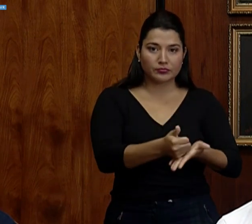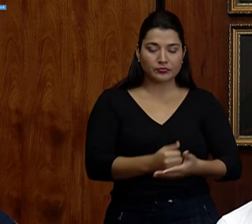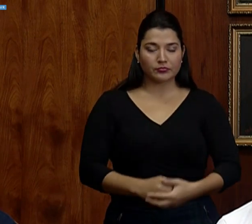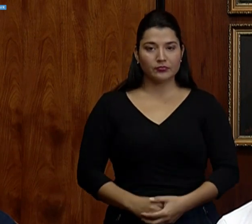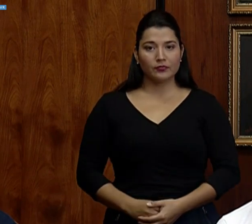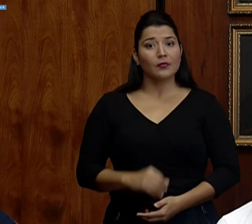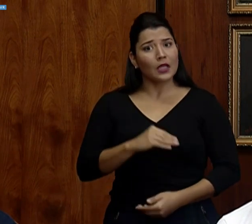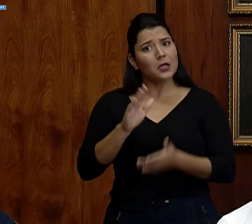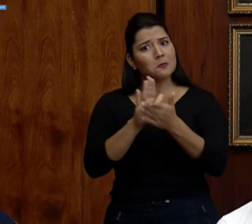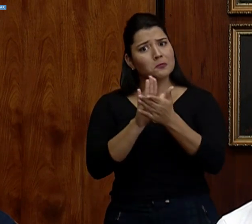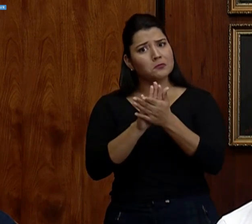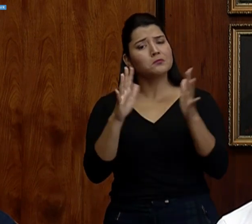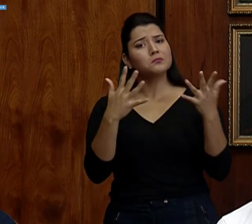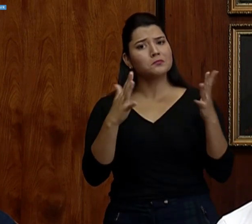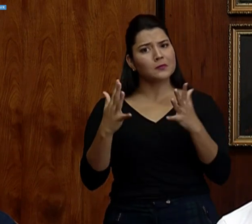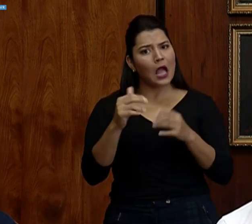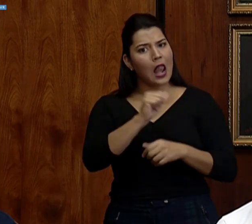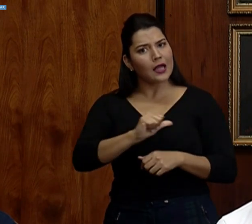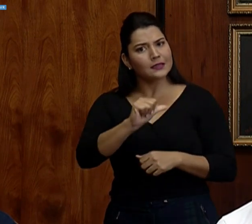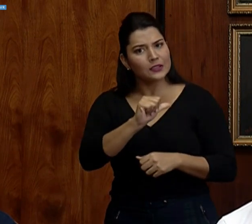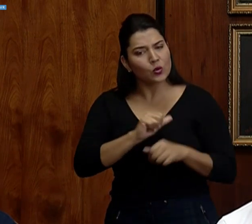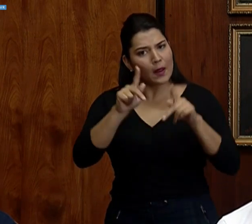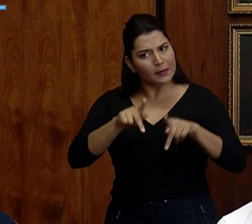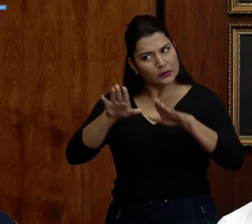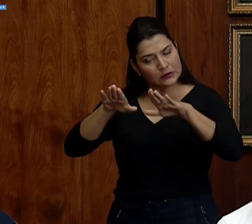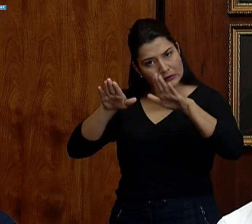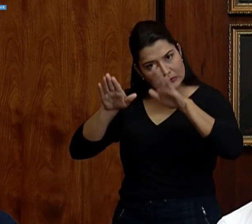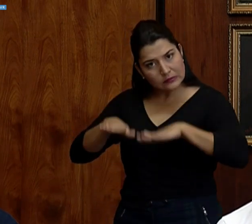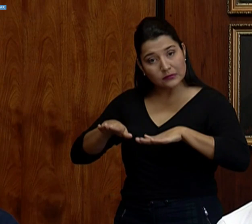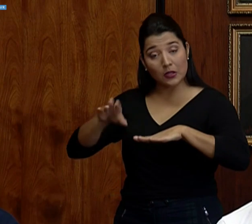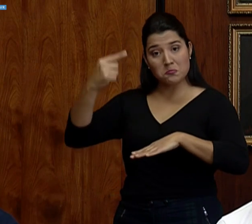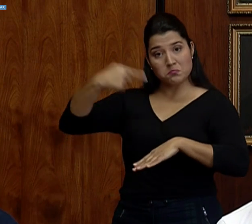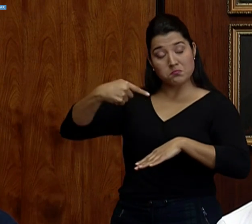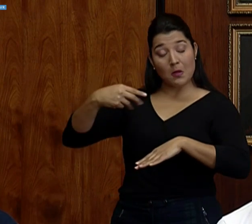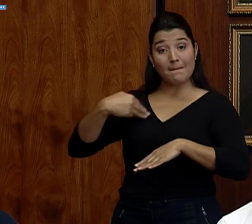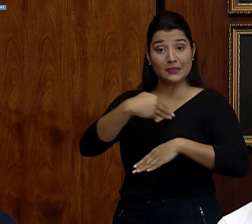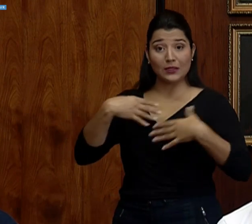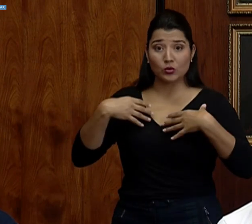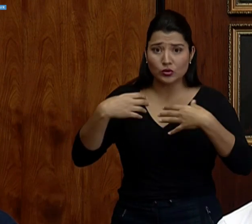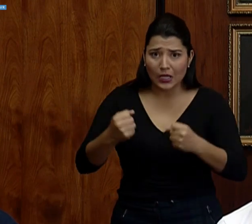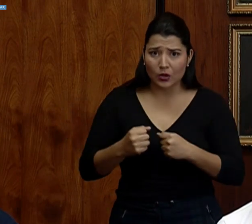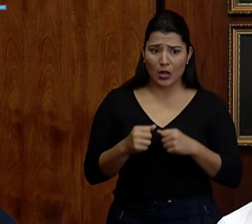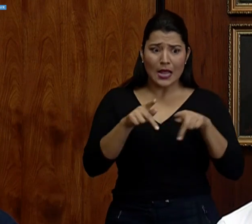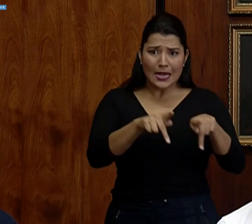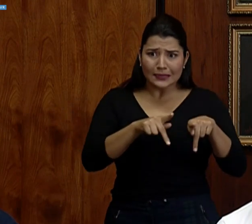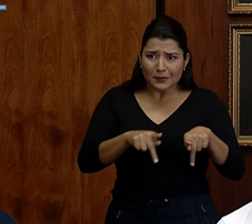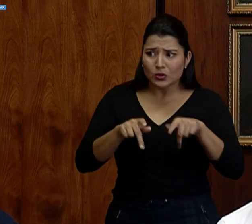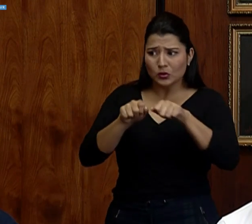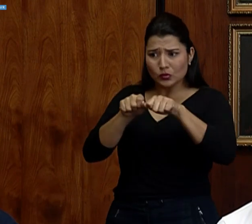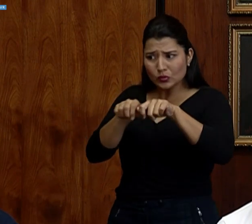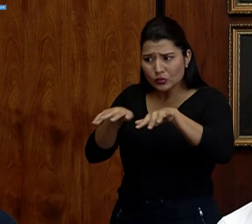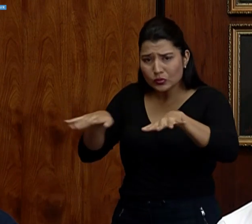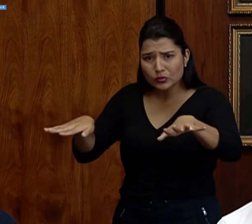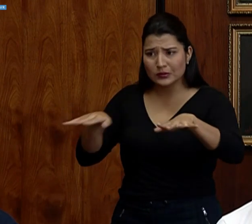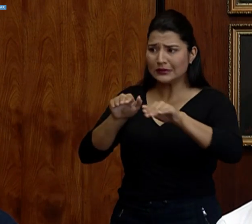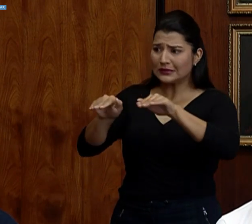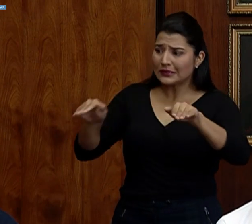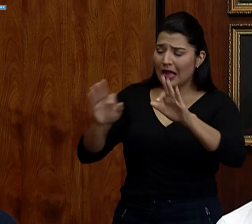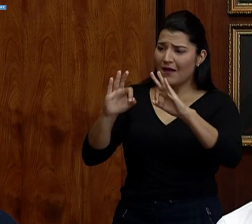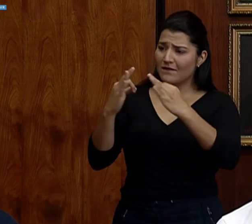Y aplaudo, aplaudo esa actitud, aplaudo a la gente que se está sumando, que se está apoyando, que se está siendo reproductor de este mensaje en sus familias, en sus círculos